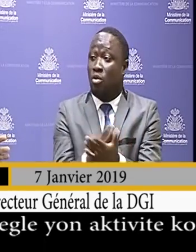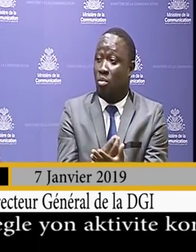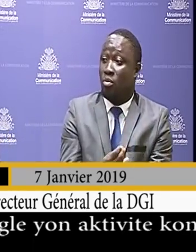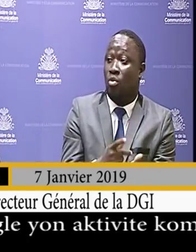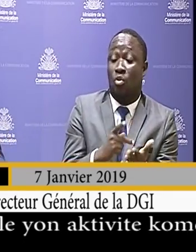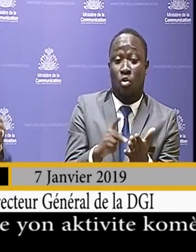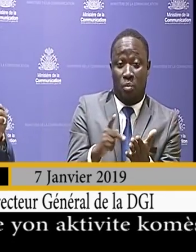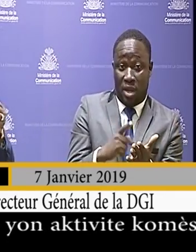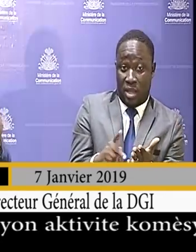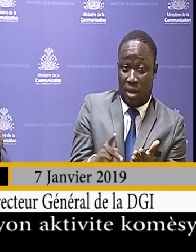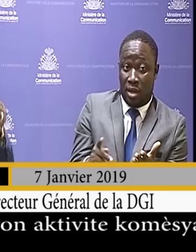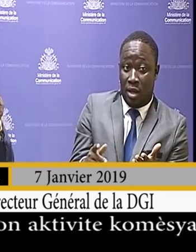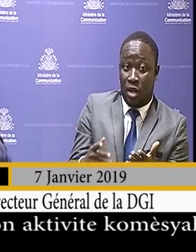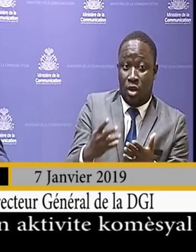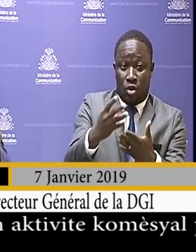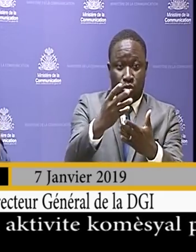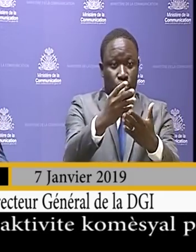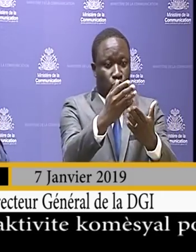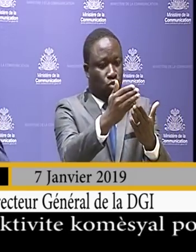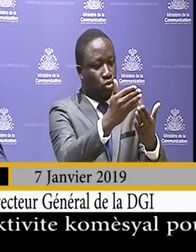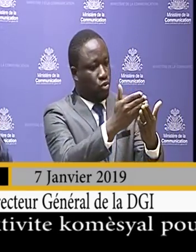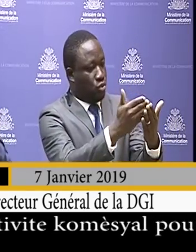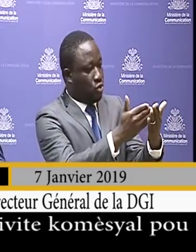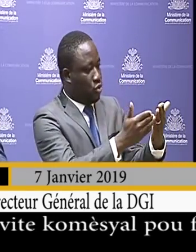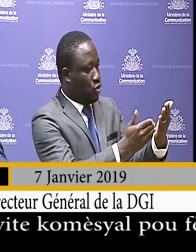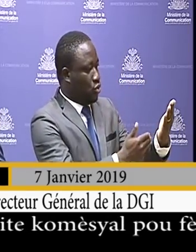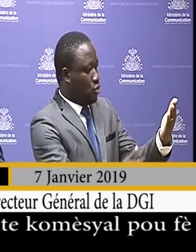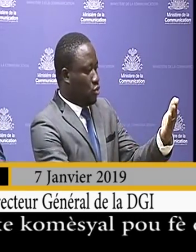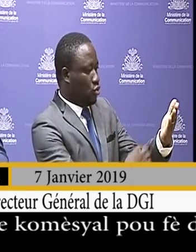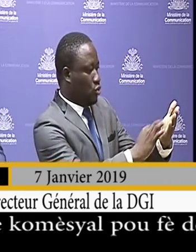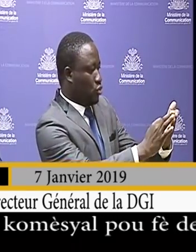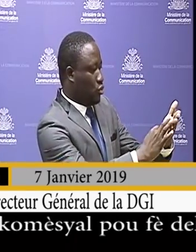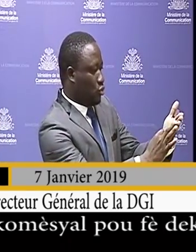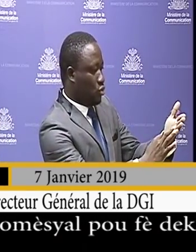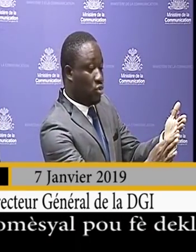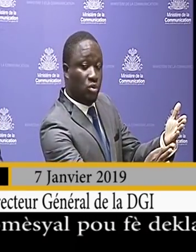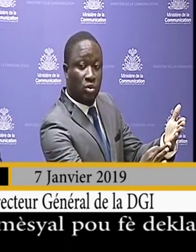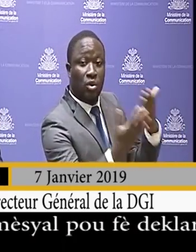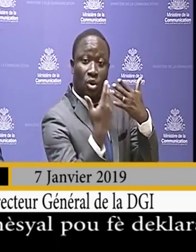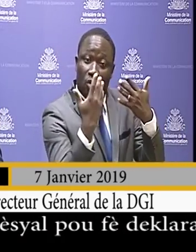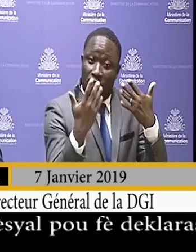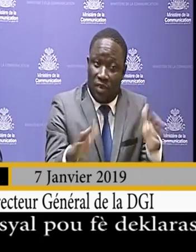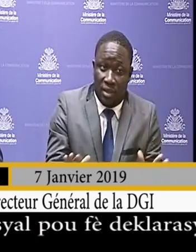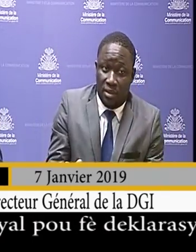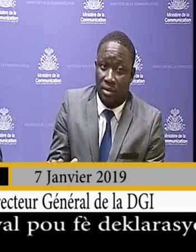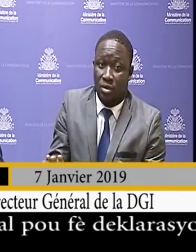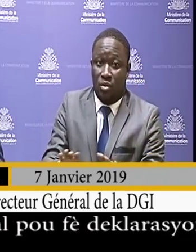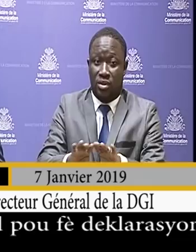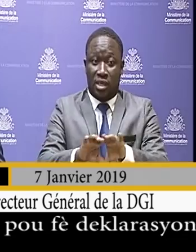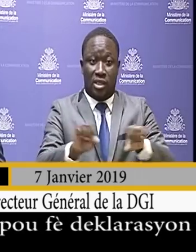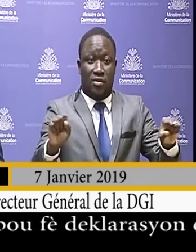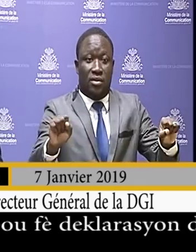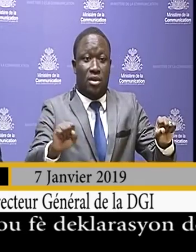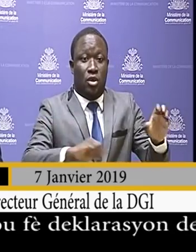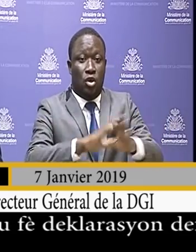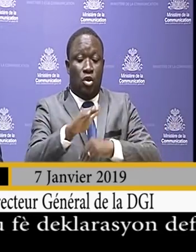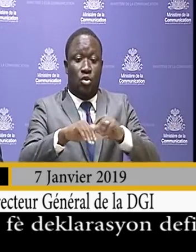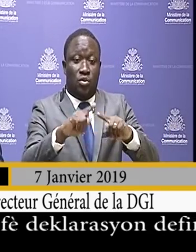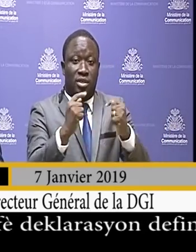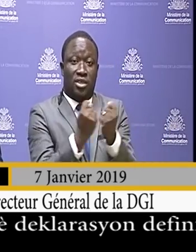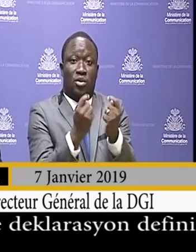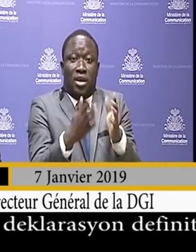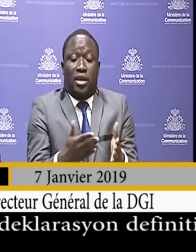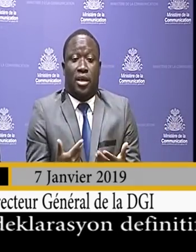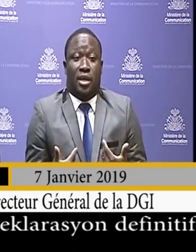sou ou deja, lo rempli li vre déclarasyon definitif, den posoulum di kipral solde ak yon sertifika, kom tou les sitwanyen,